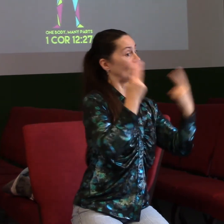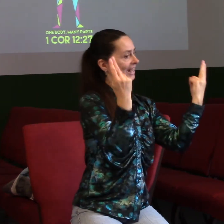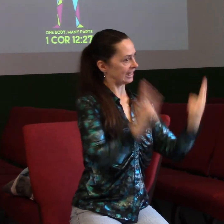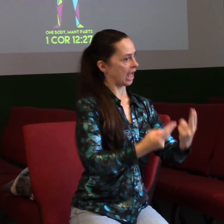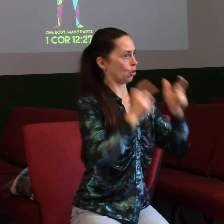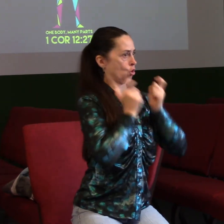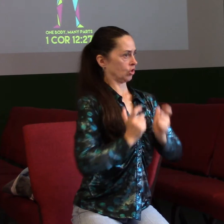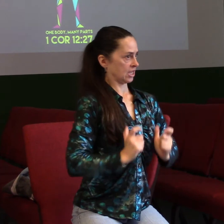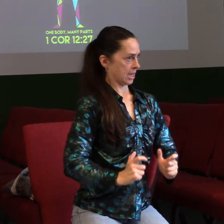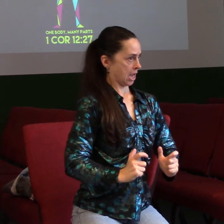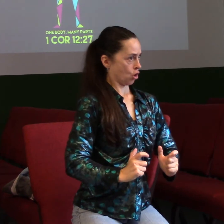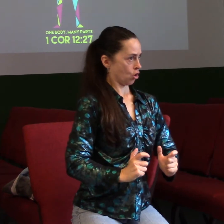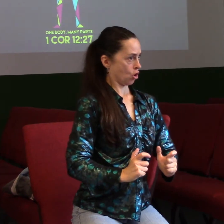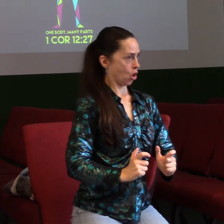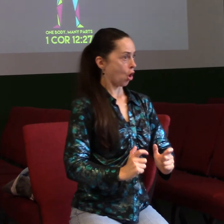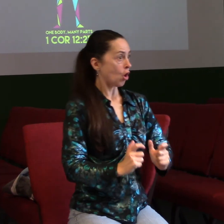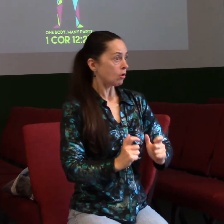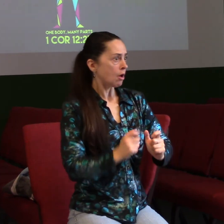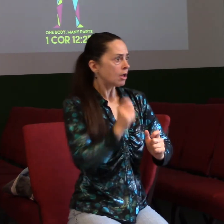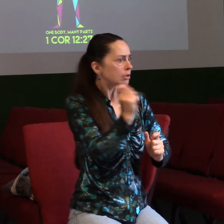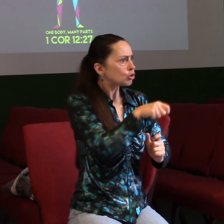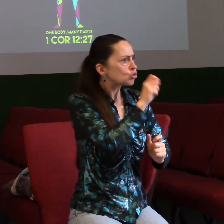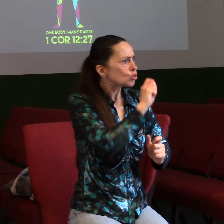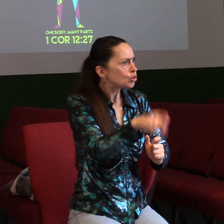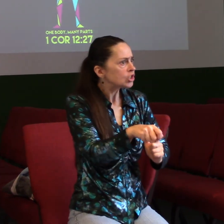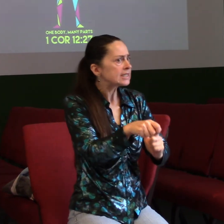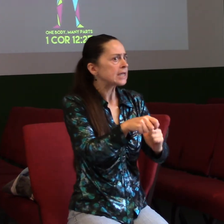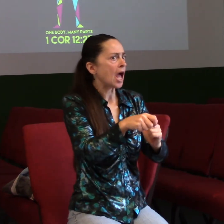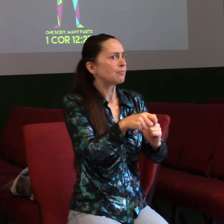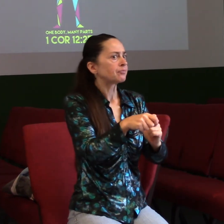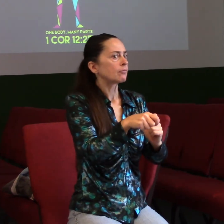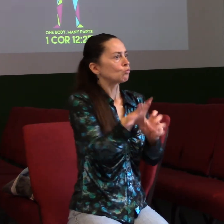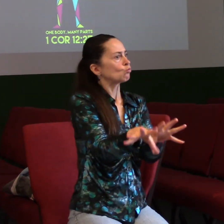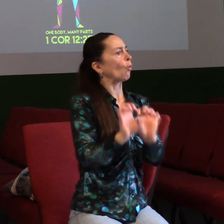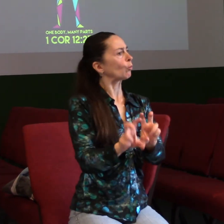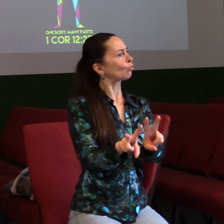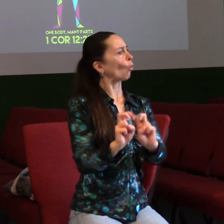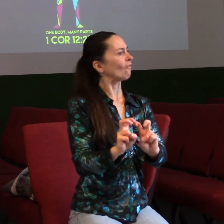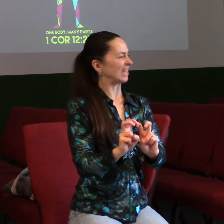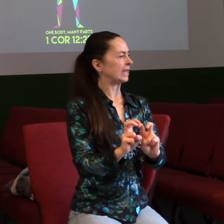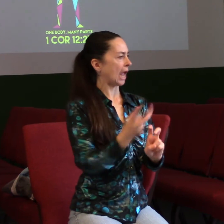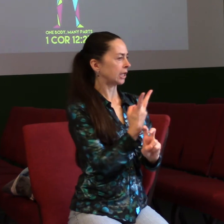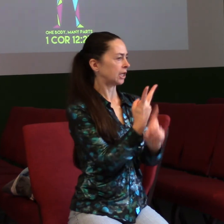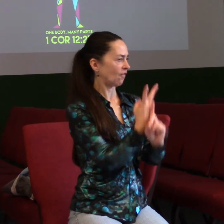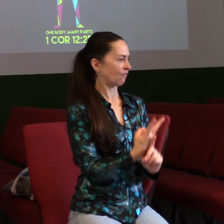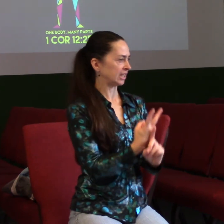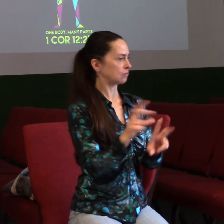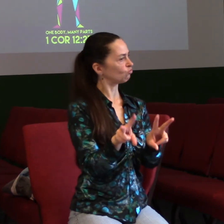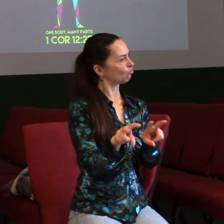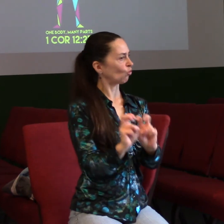takové trošičku vydírání a nároky. Já jsem pro tebe udělal tohle, tak ty by si měla udělat toto. A já jsem na tebe teďka hodný, tak